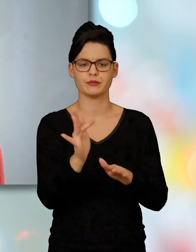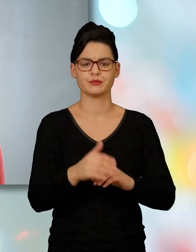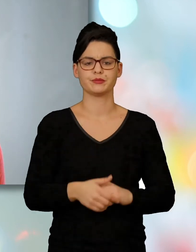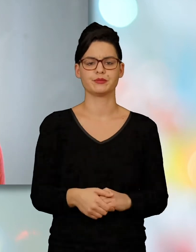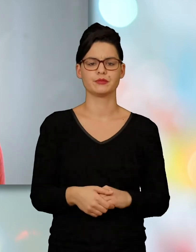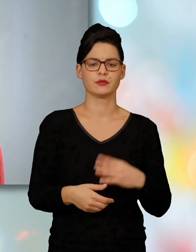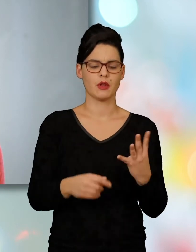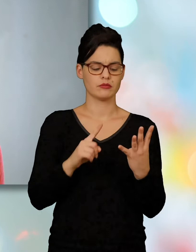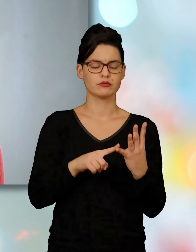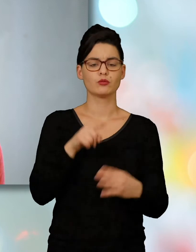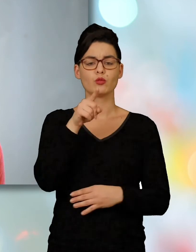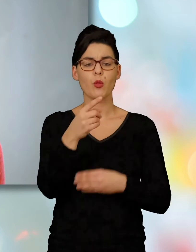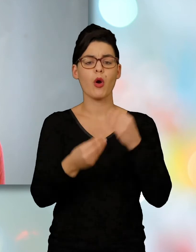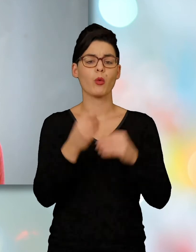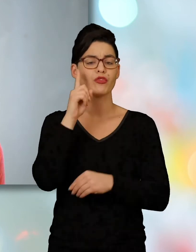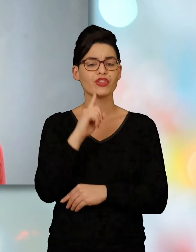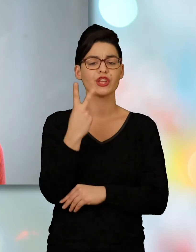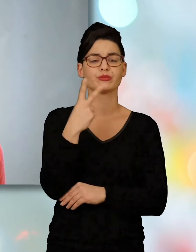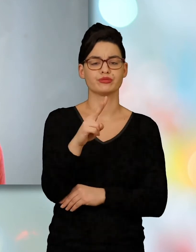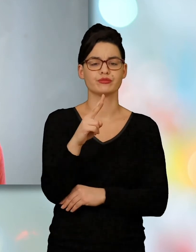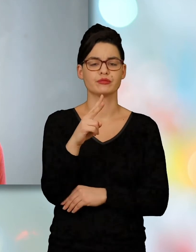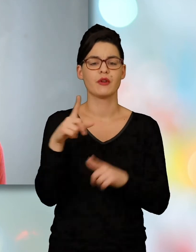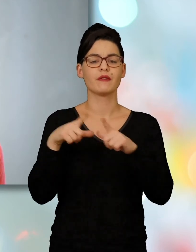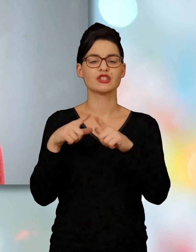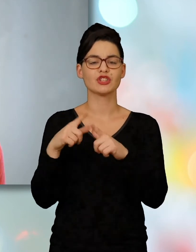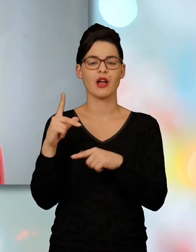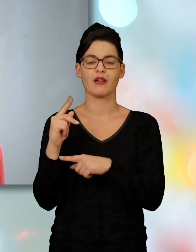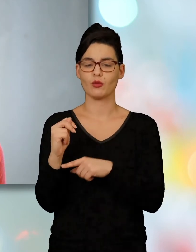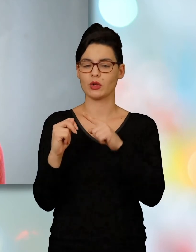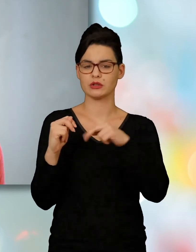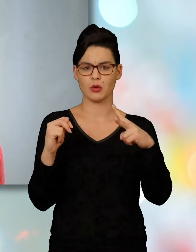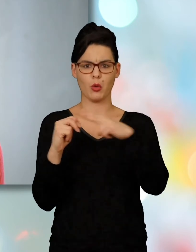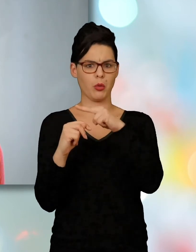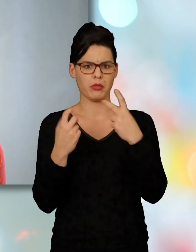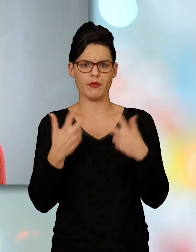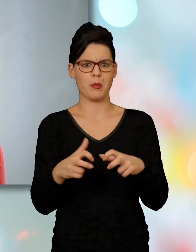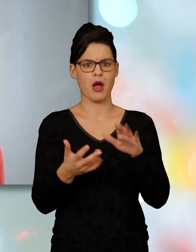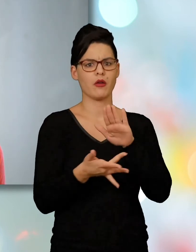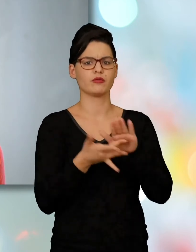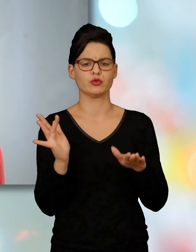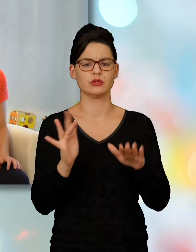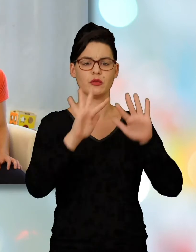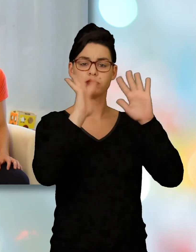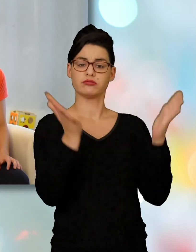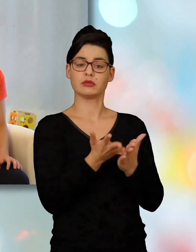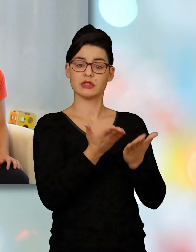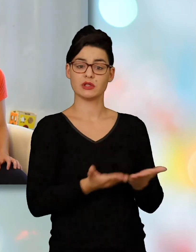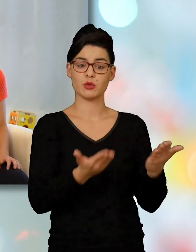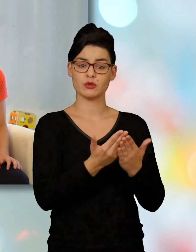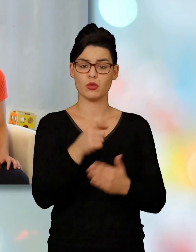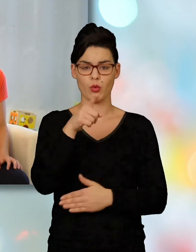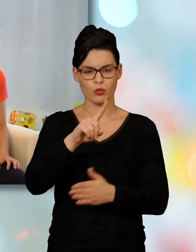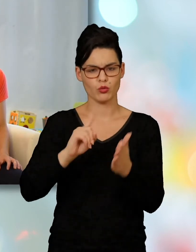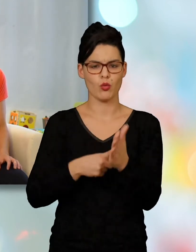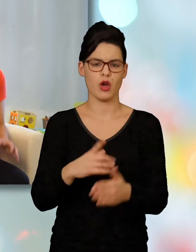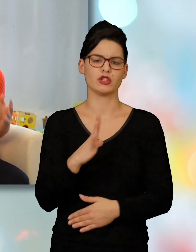». Vous ne voulez pas être excisé, vous voulez protéger votre fille contre une excision. Dans toutes